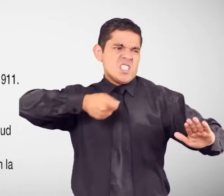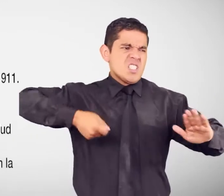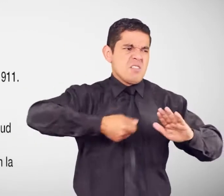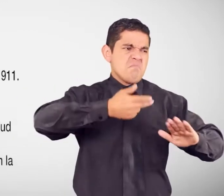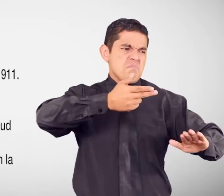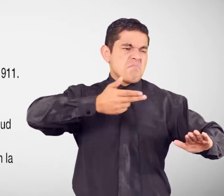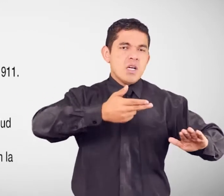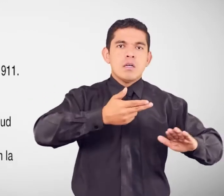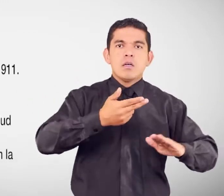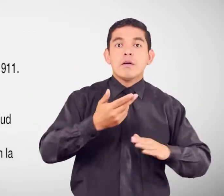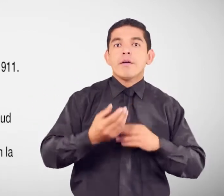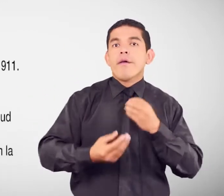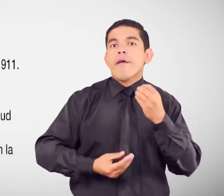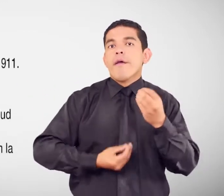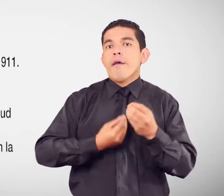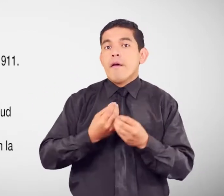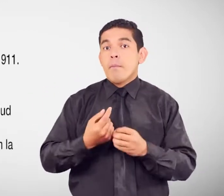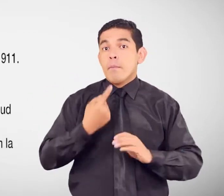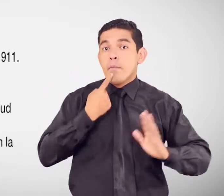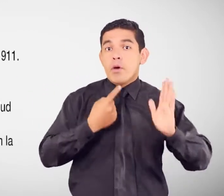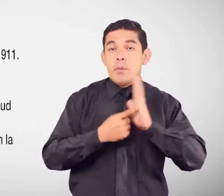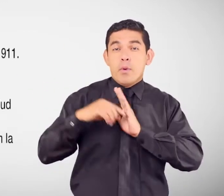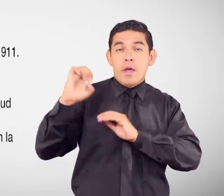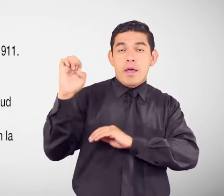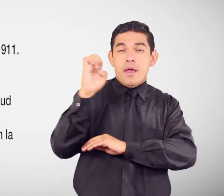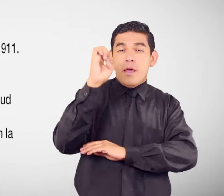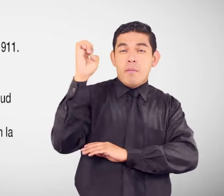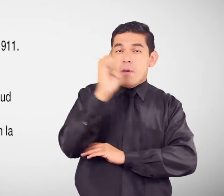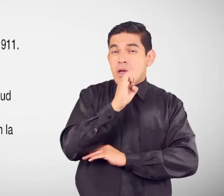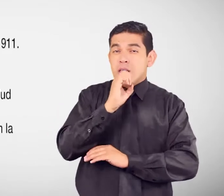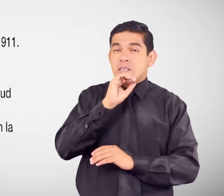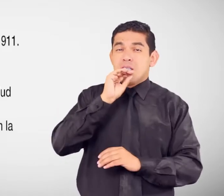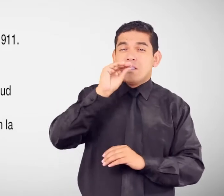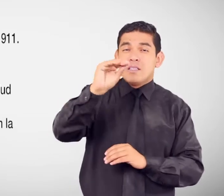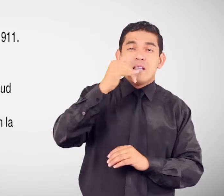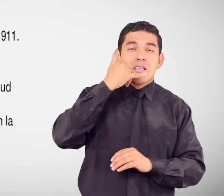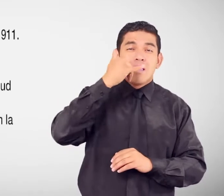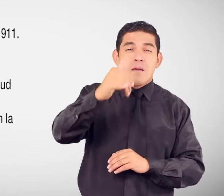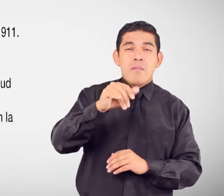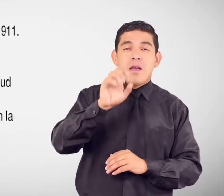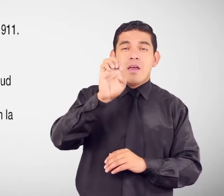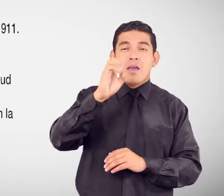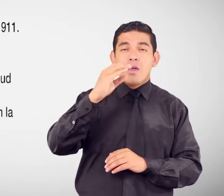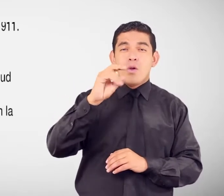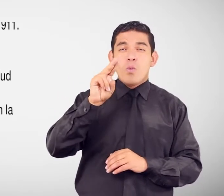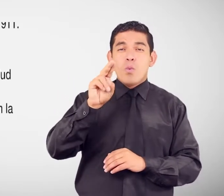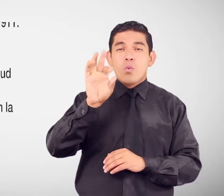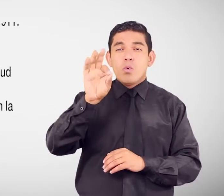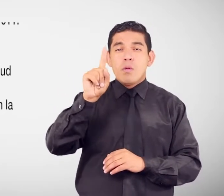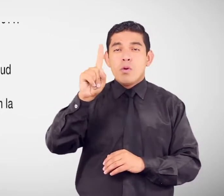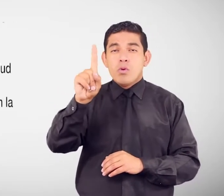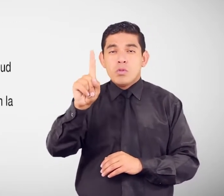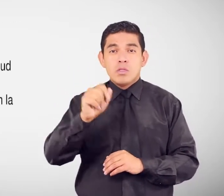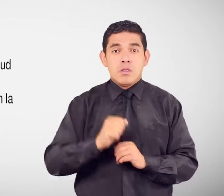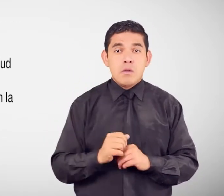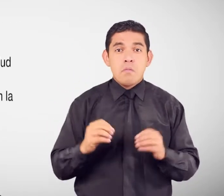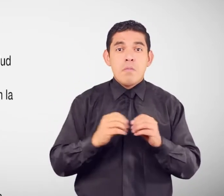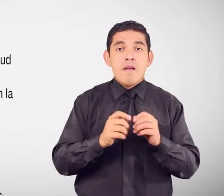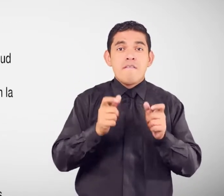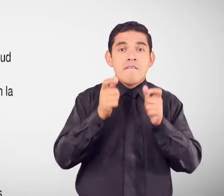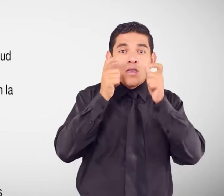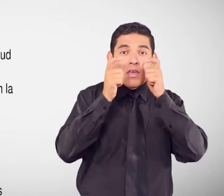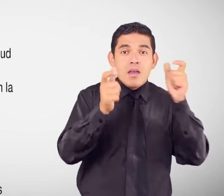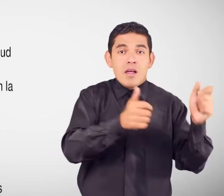EQ911 Acude a la fiscalía Más cercana A tu residencia Para hacer la denuncia Acércate a la UPC